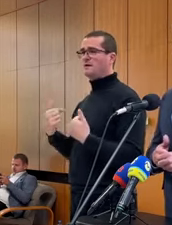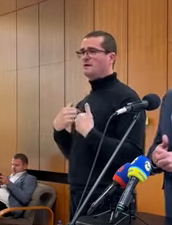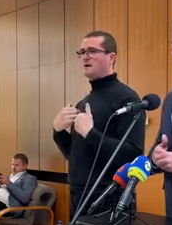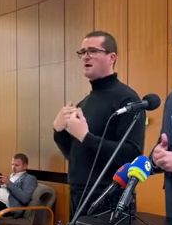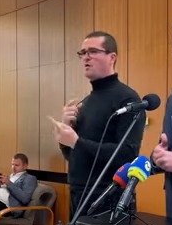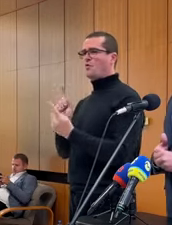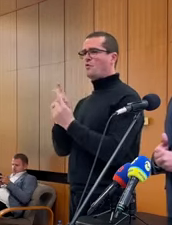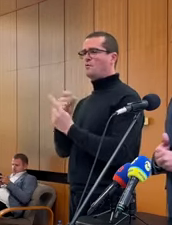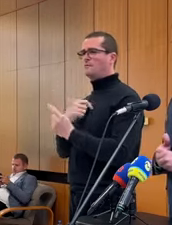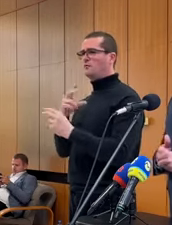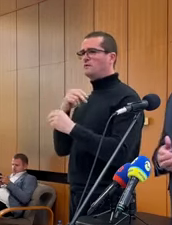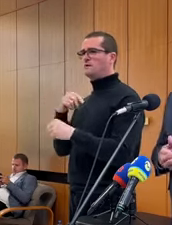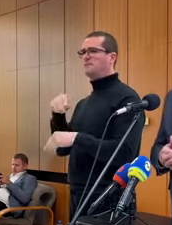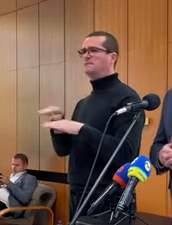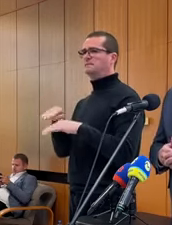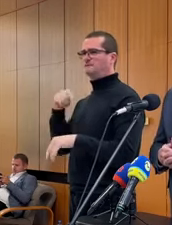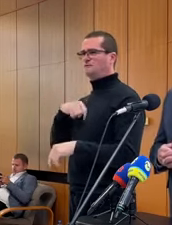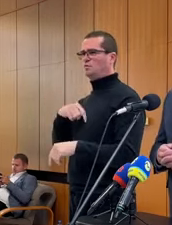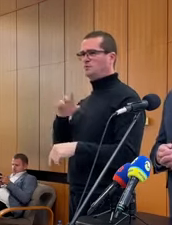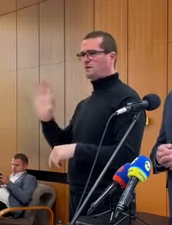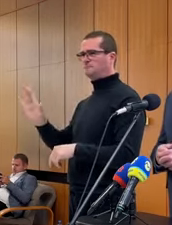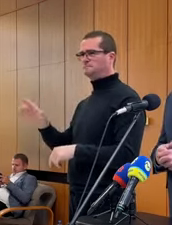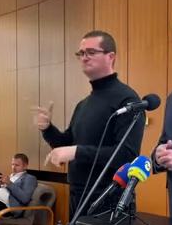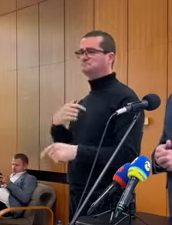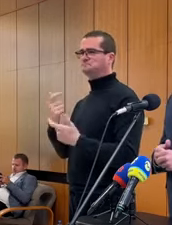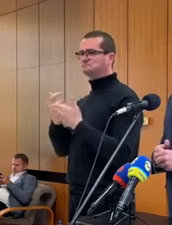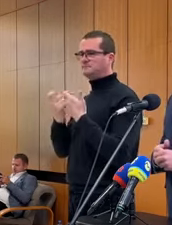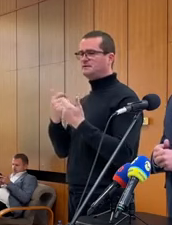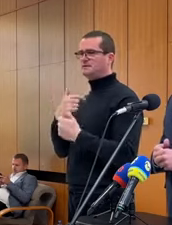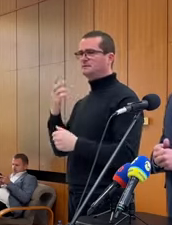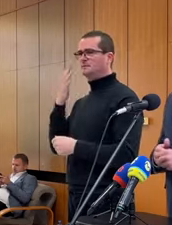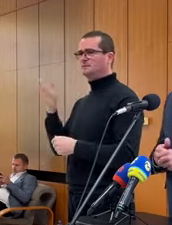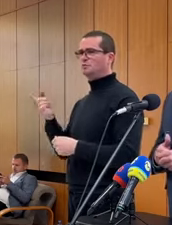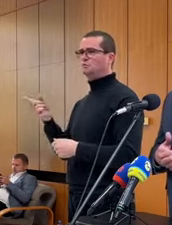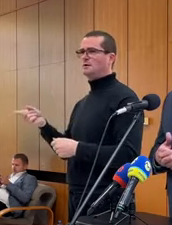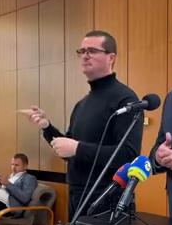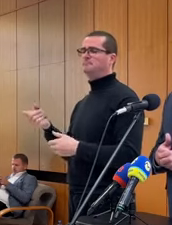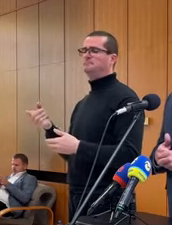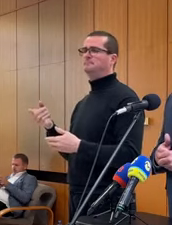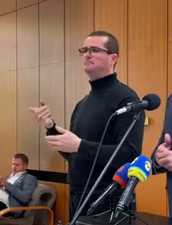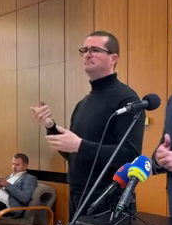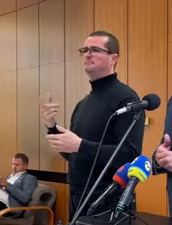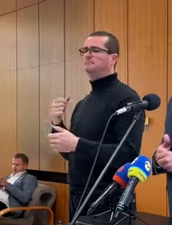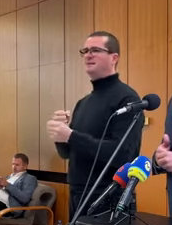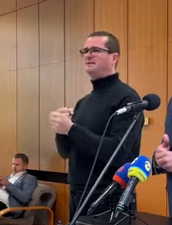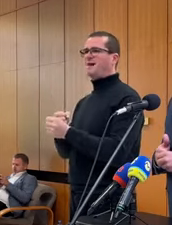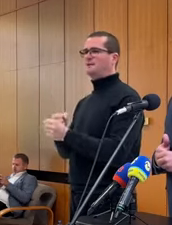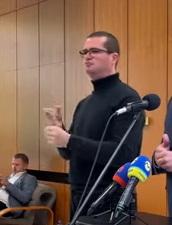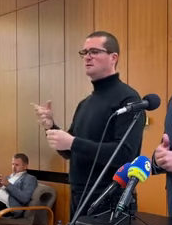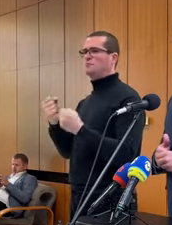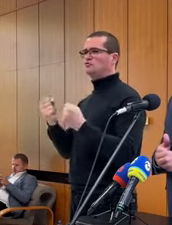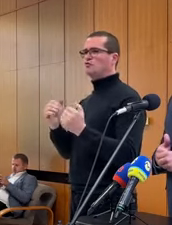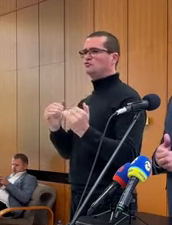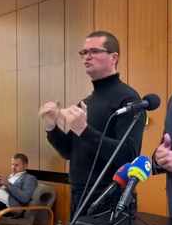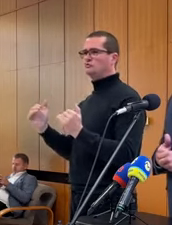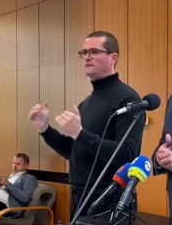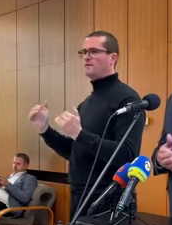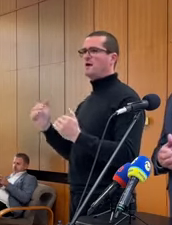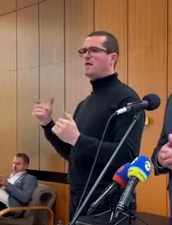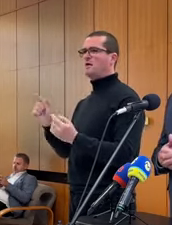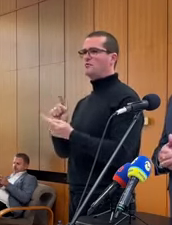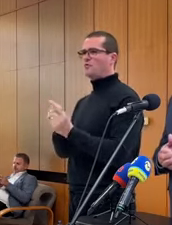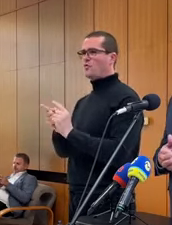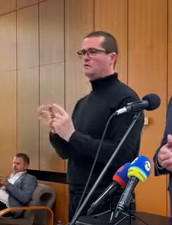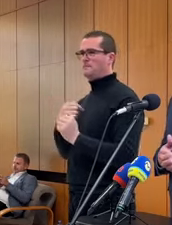som aj osobne hovoril s ministrom vnútra a samozrejme budeme tlačiť na to, aby dodržiavali rádmystné